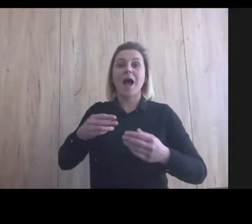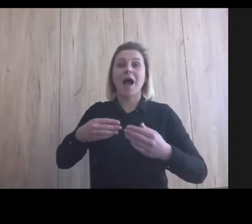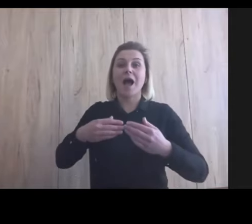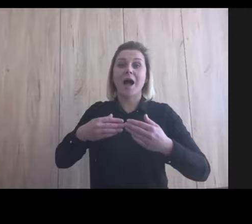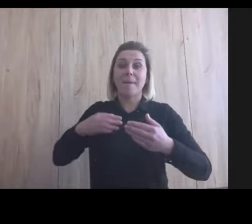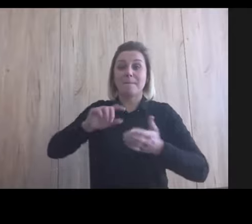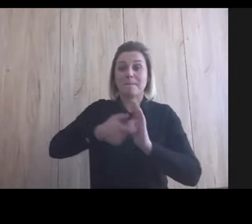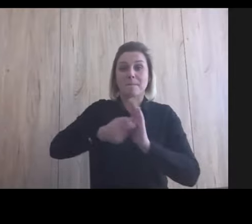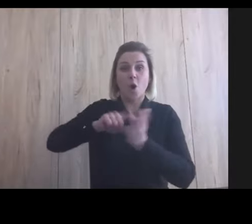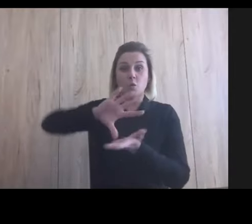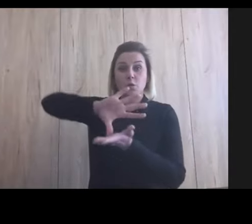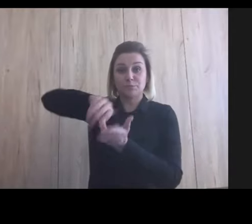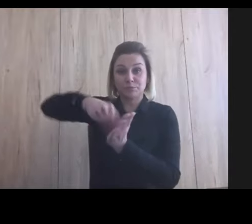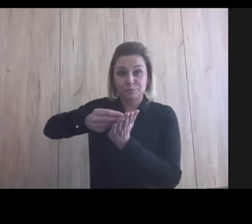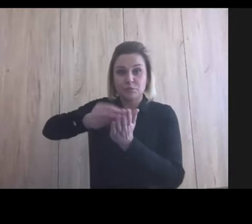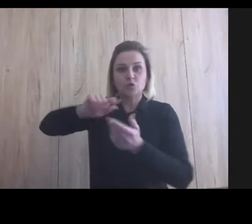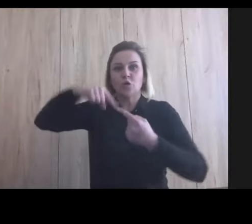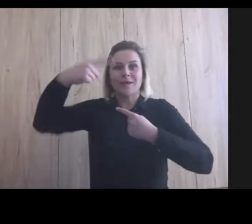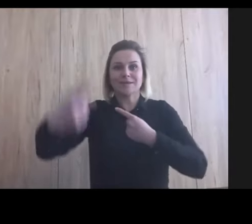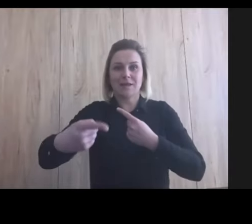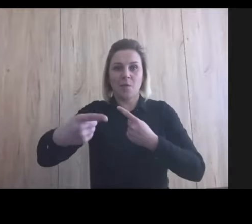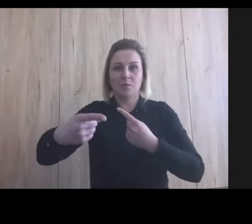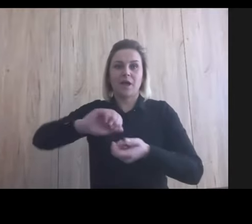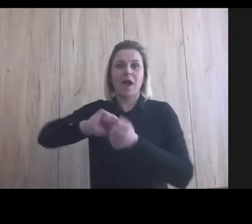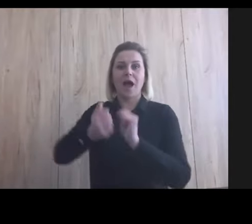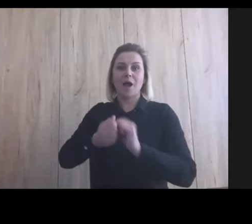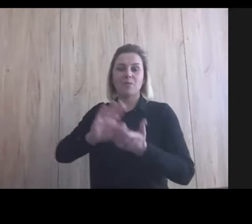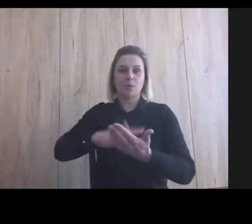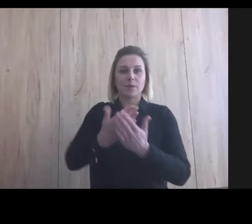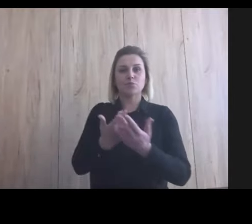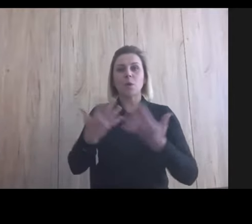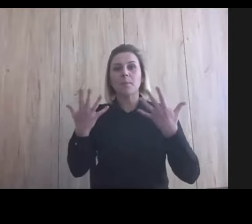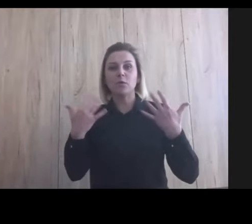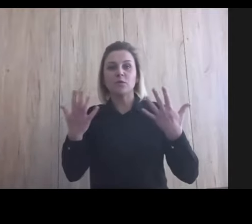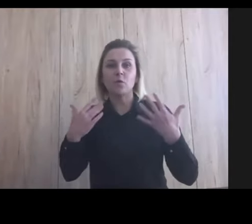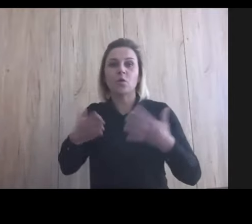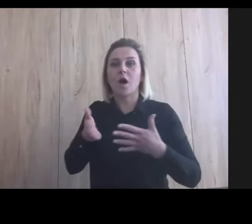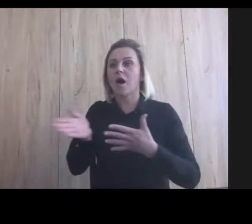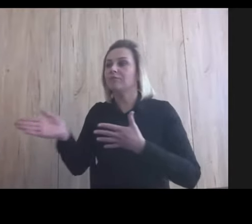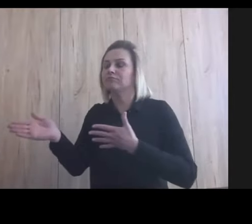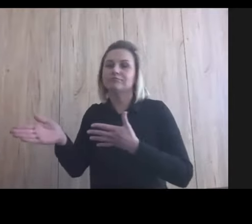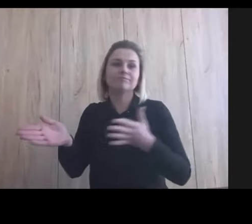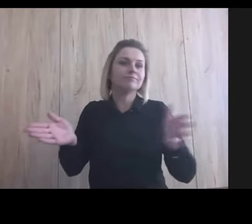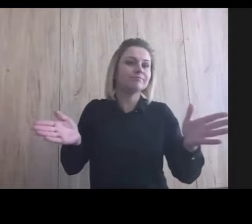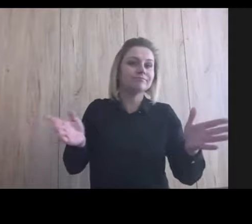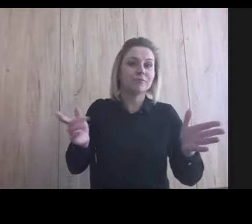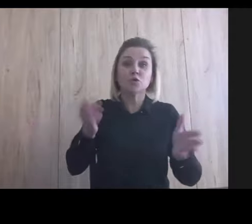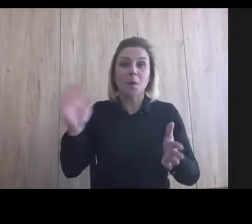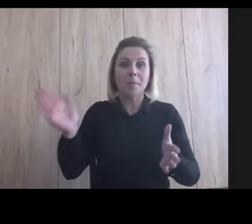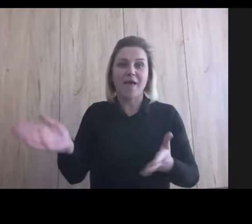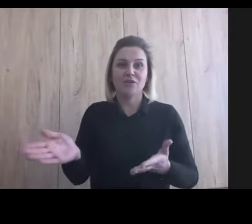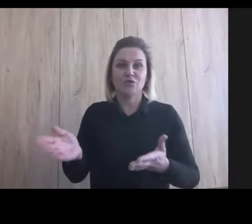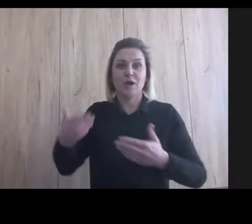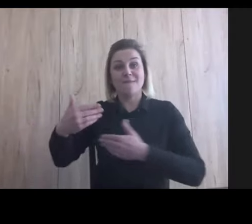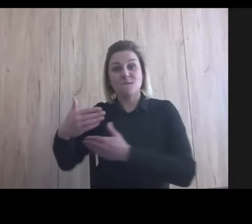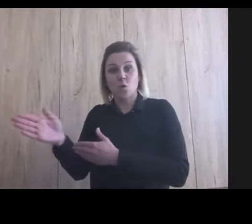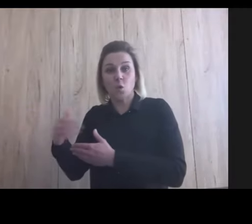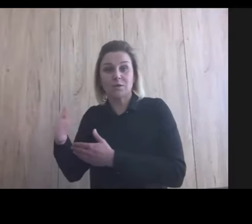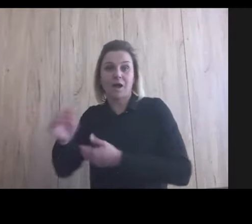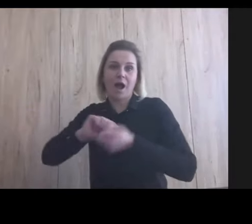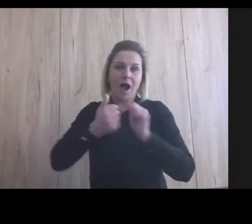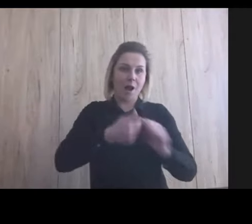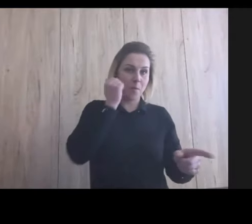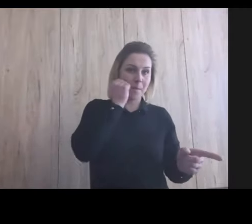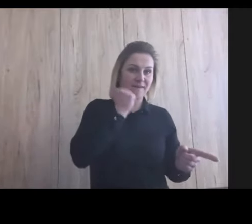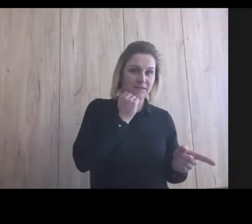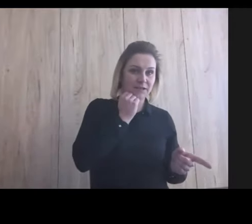Albo jak wyjdę na podwórko? To w jaką stronę pójdę? Co się stanie? Czy otworzy się pultka, czy może drzwi do piwnicy?